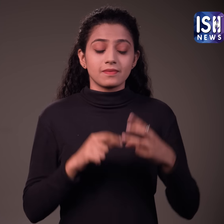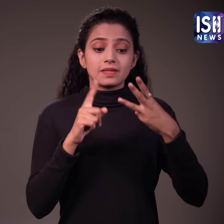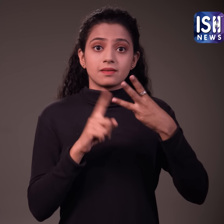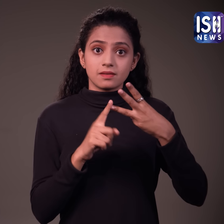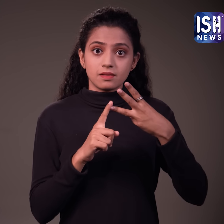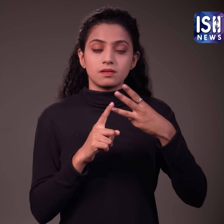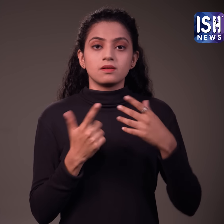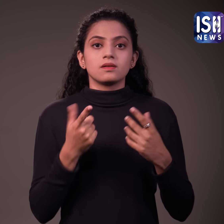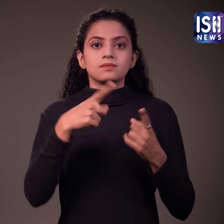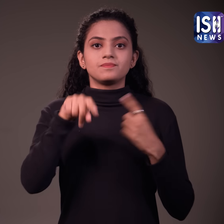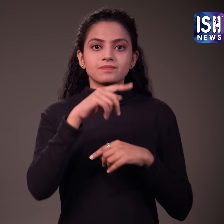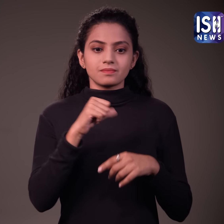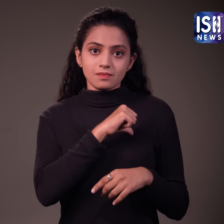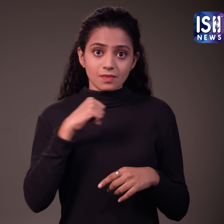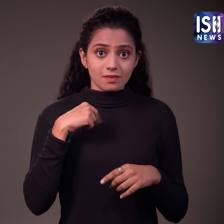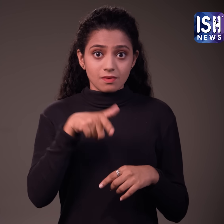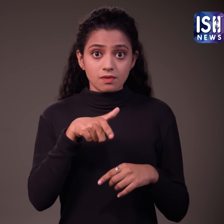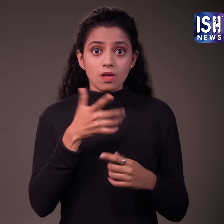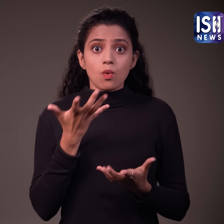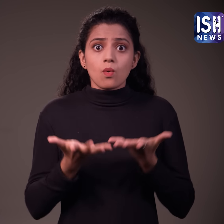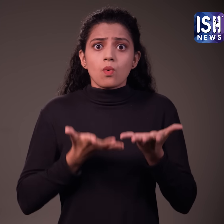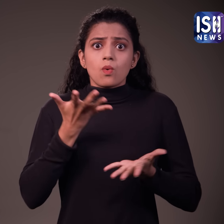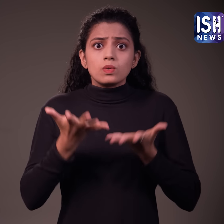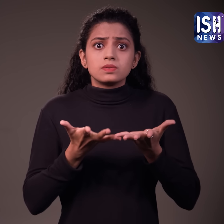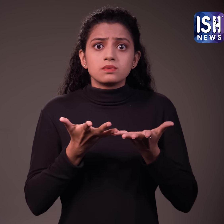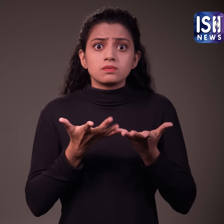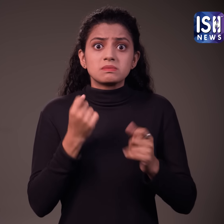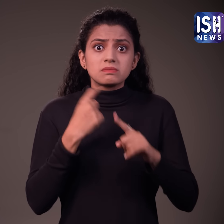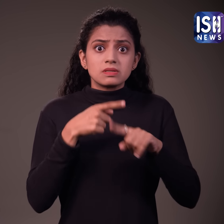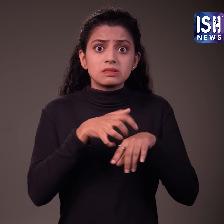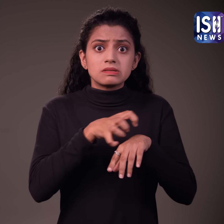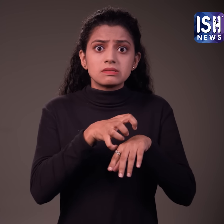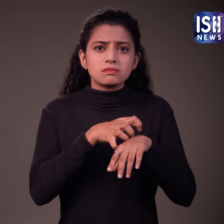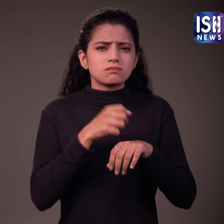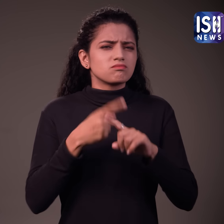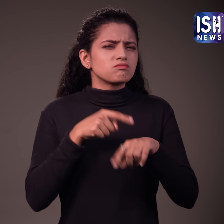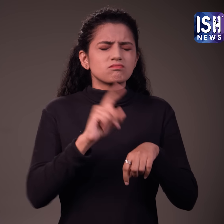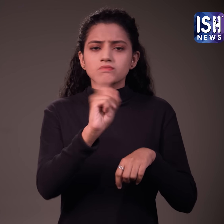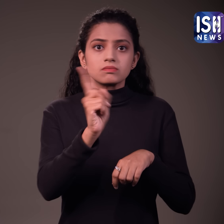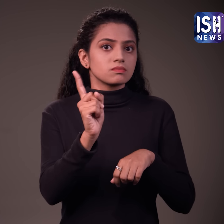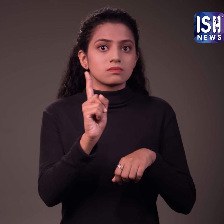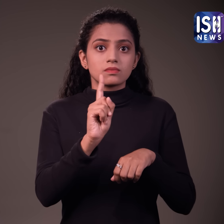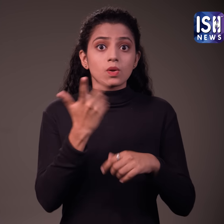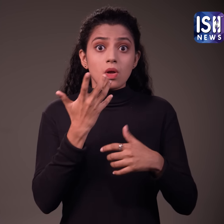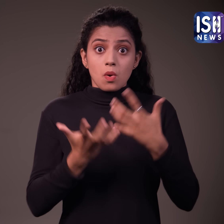अगर आपको राशिस है तो गरम पानी का इस्तमाल ना करें क्योंकि इससे खुजली और बढ़ सकती है